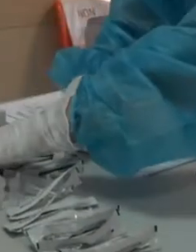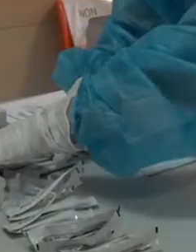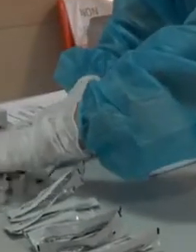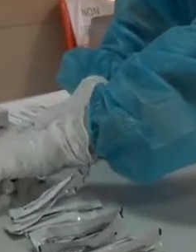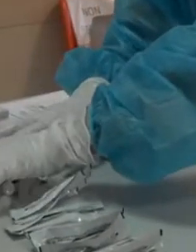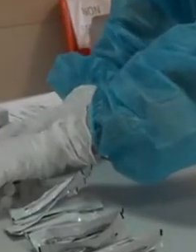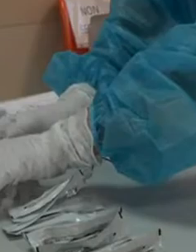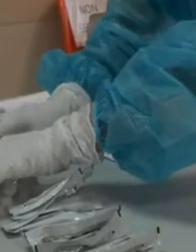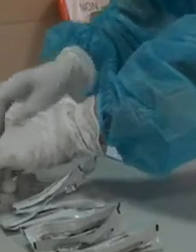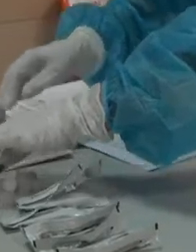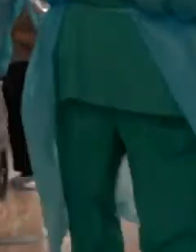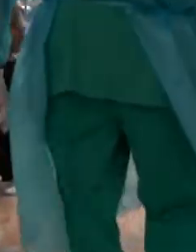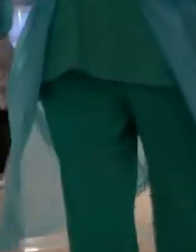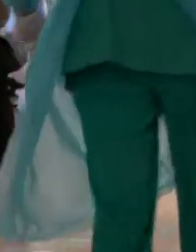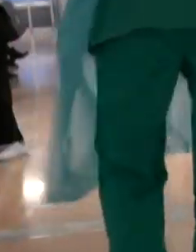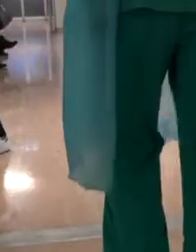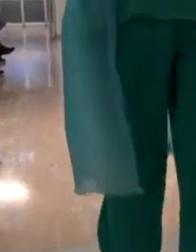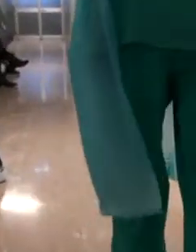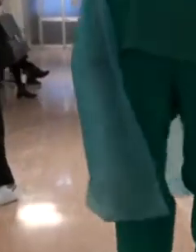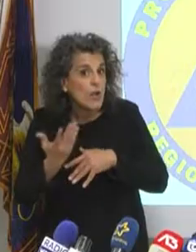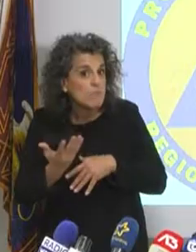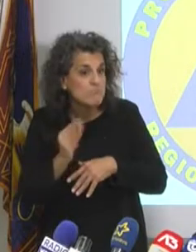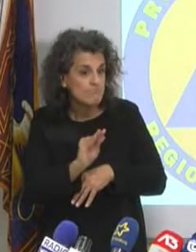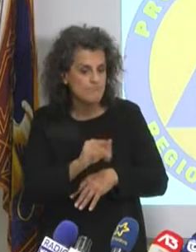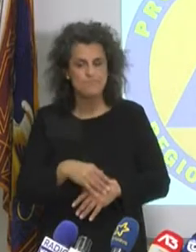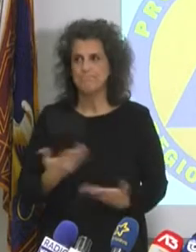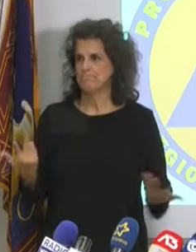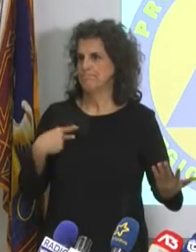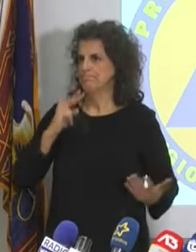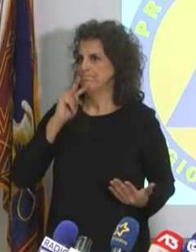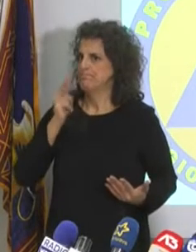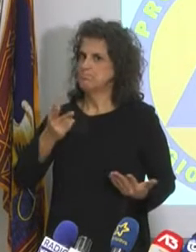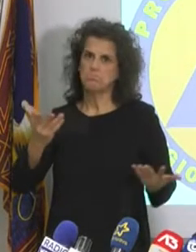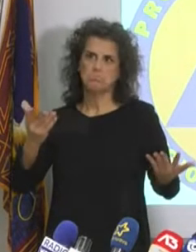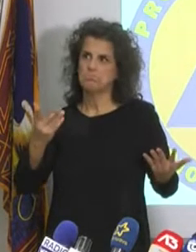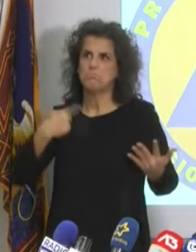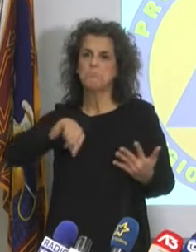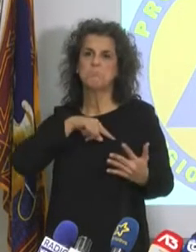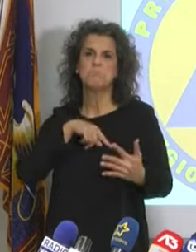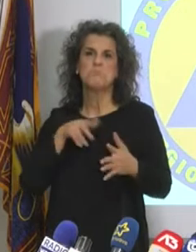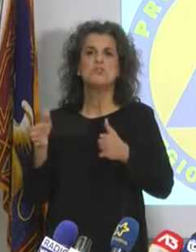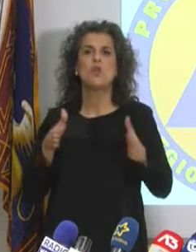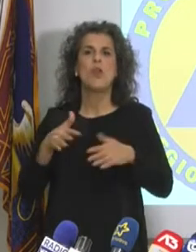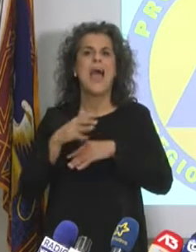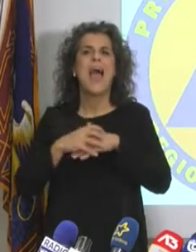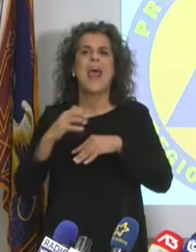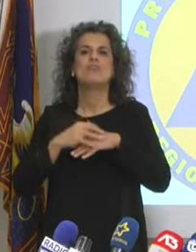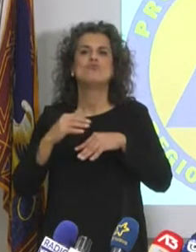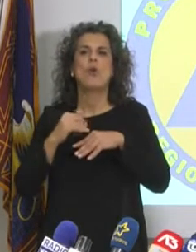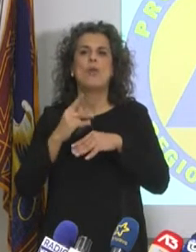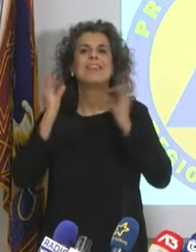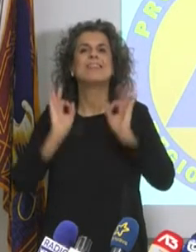saprà se sarà diventata gialla o se sarà confermata arancione. Per noi la zona arancione è stata, come si può dire, prudenziale,